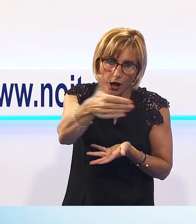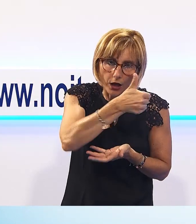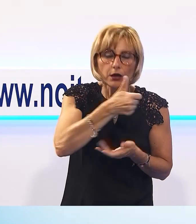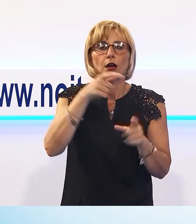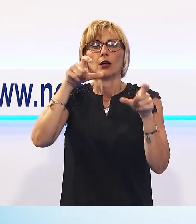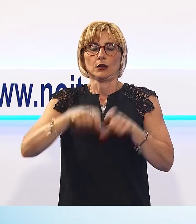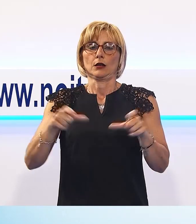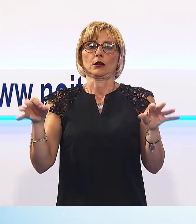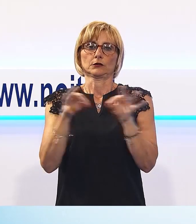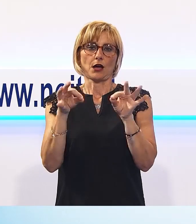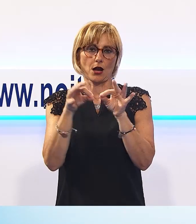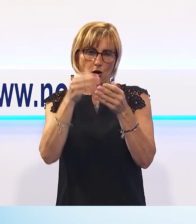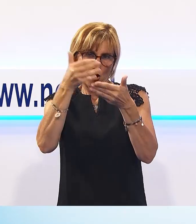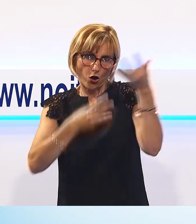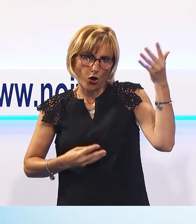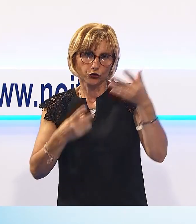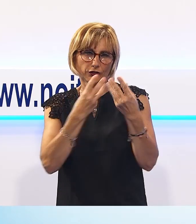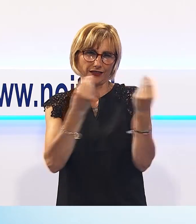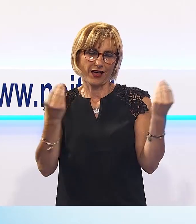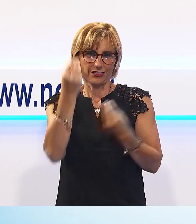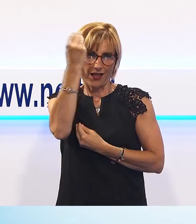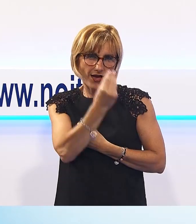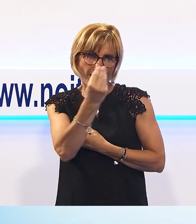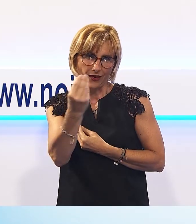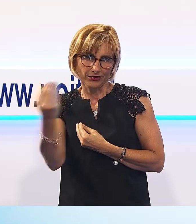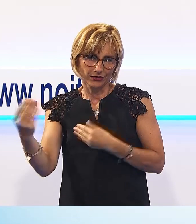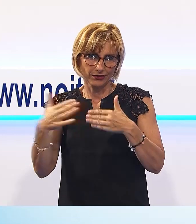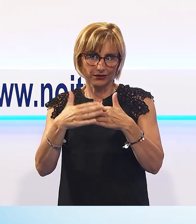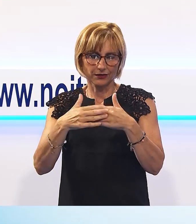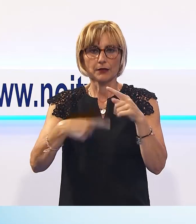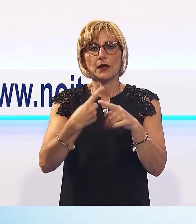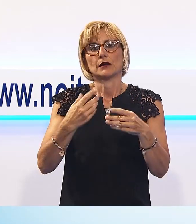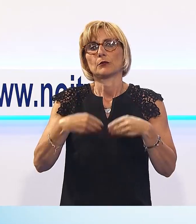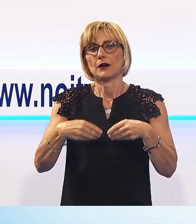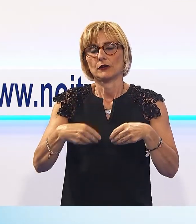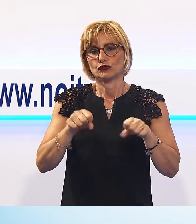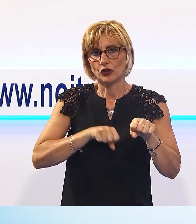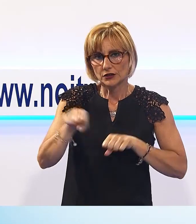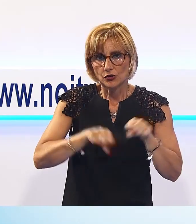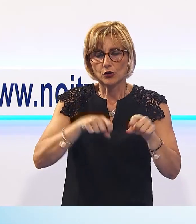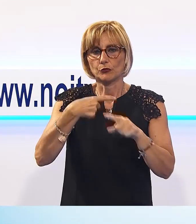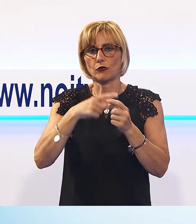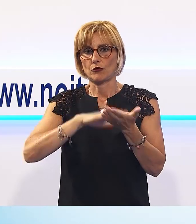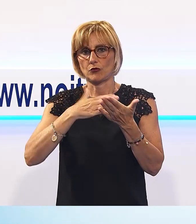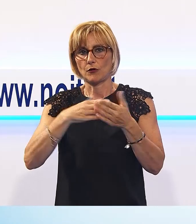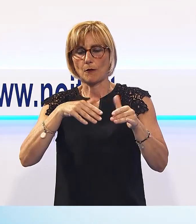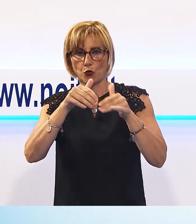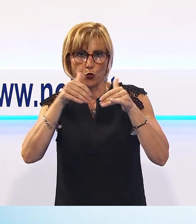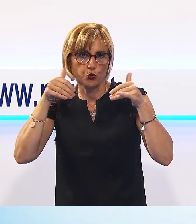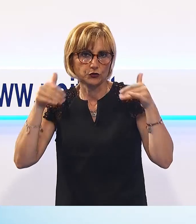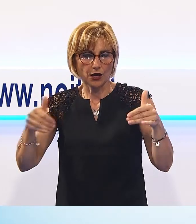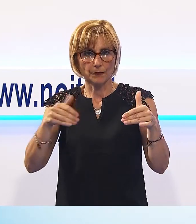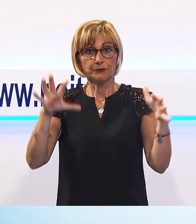coinvolti numerosi soggetti istituzionali per la partecipazione alla gestione e la valorizzazione del Museo. L'Unione dei Comuni della